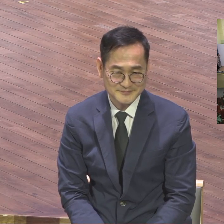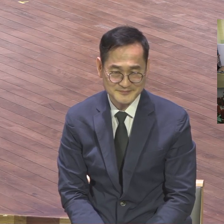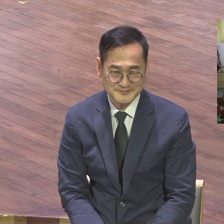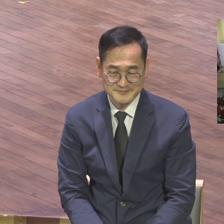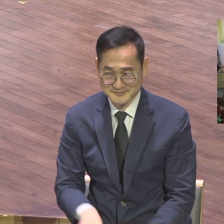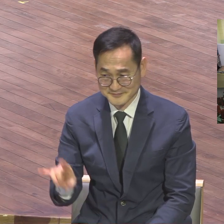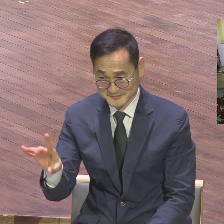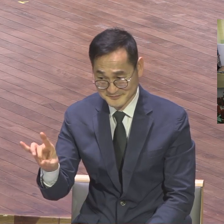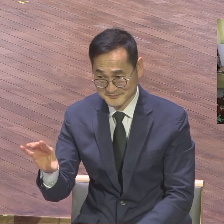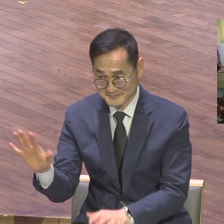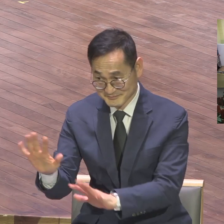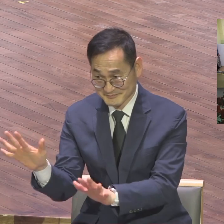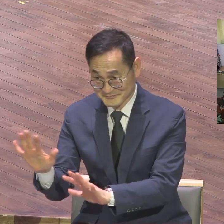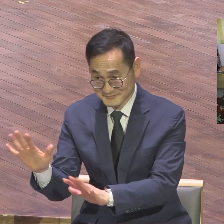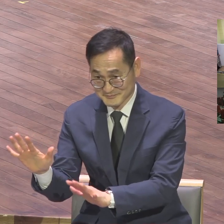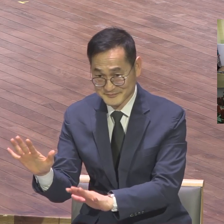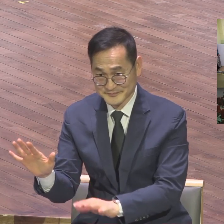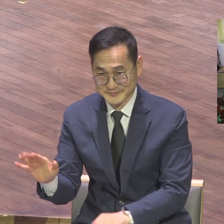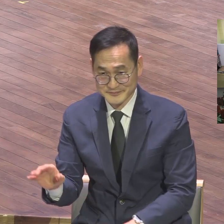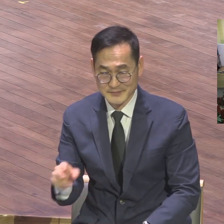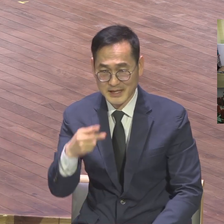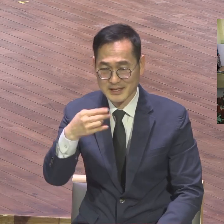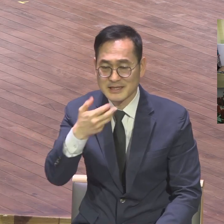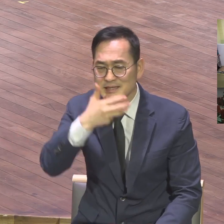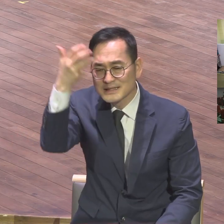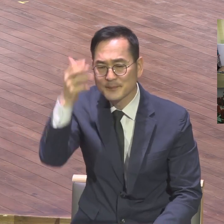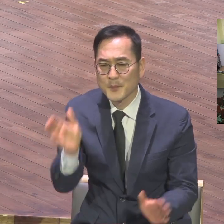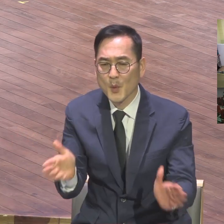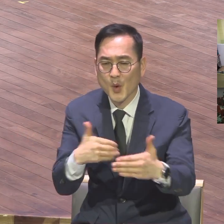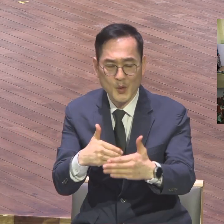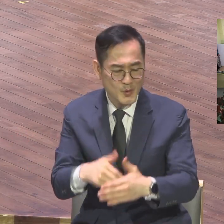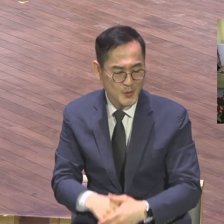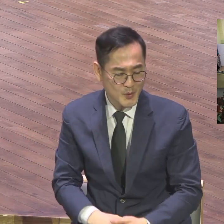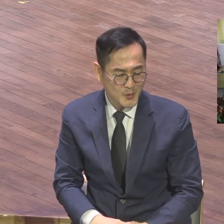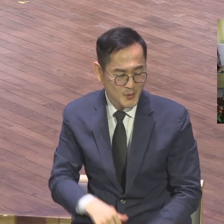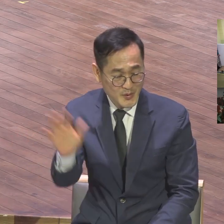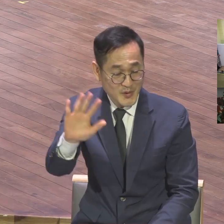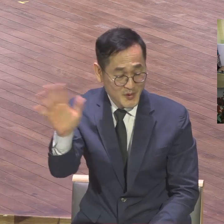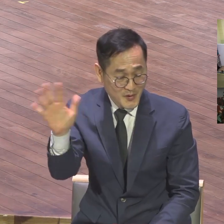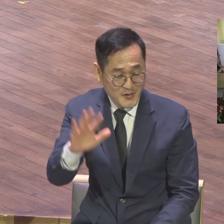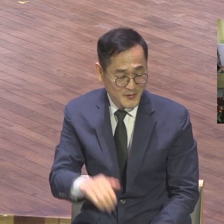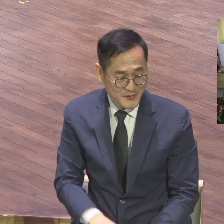원리스홀 그 다음에 드림홀 그 다음에 스카이홀